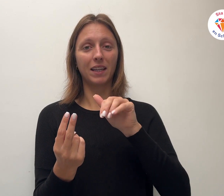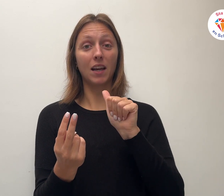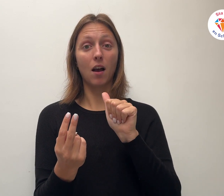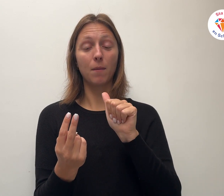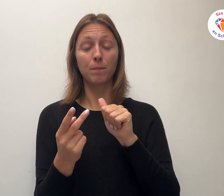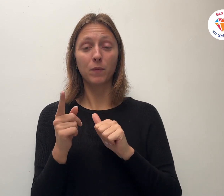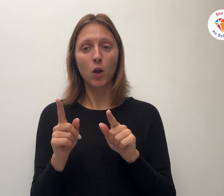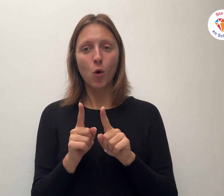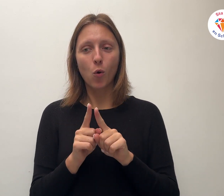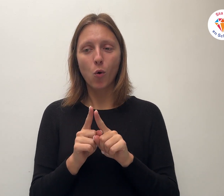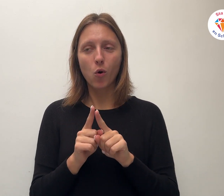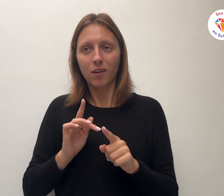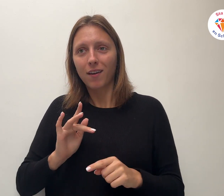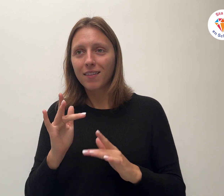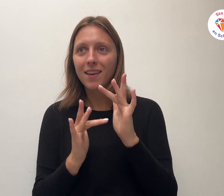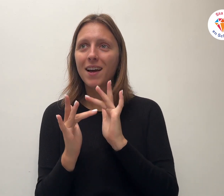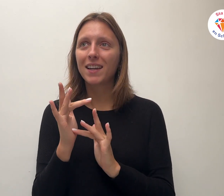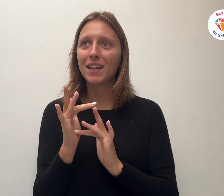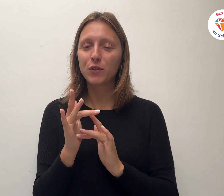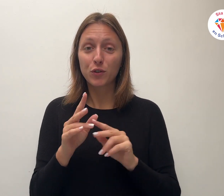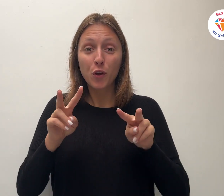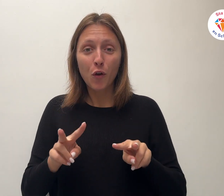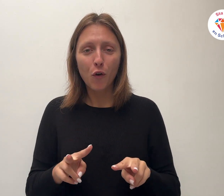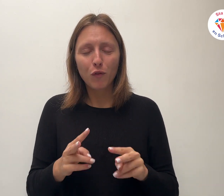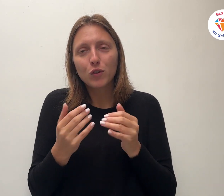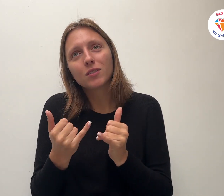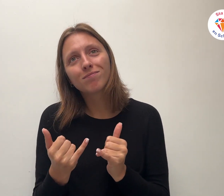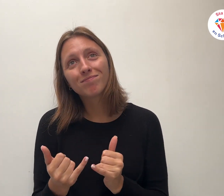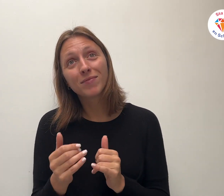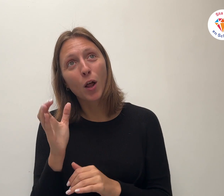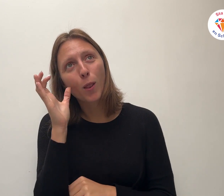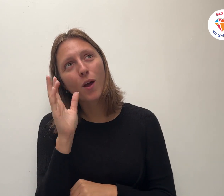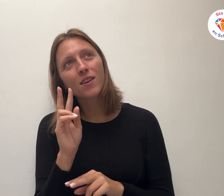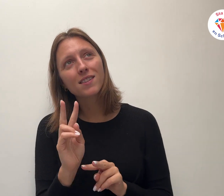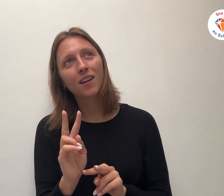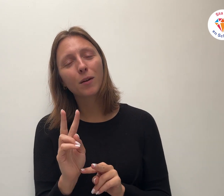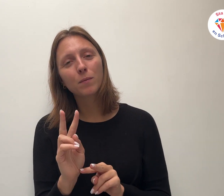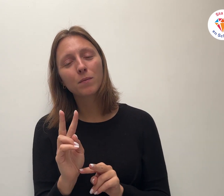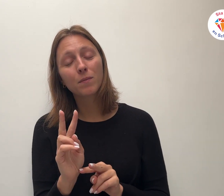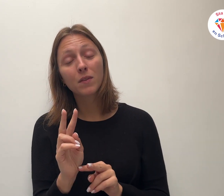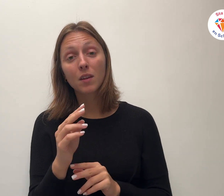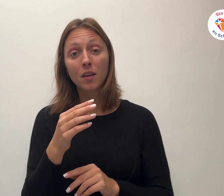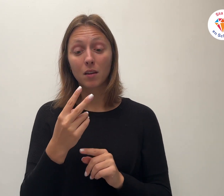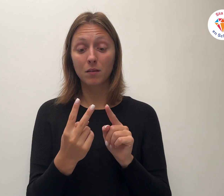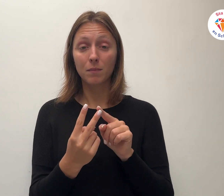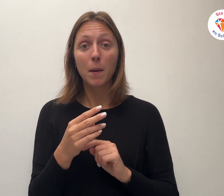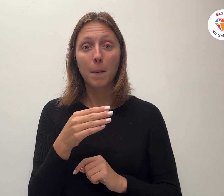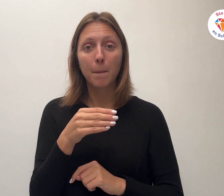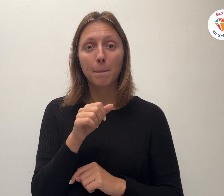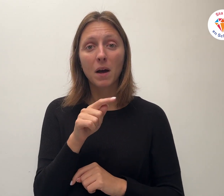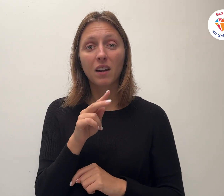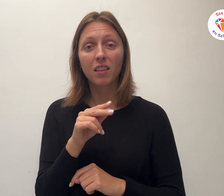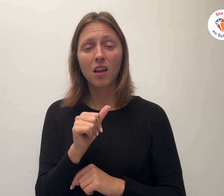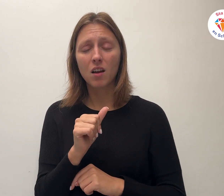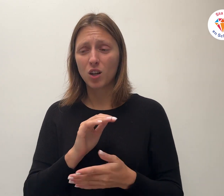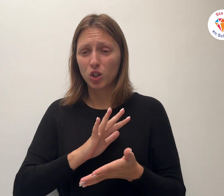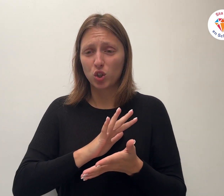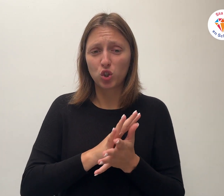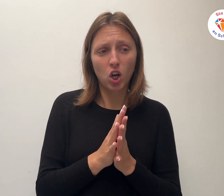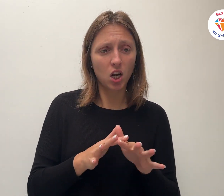en naar zijn woord luisterde. Maar Marta was druk bezig met bedienen. En als zij erbij was